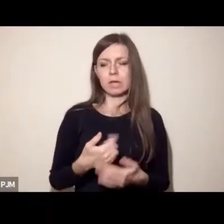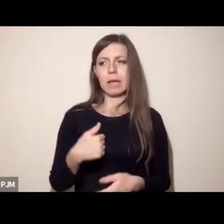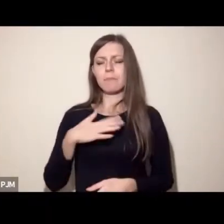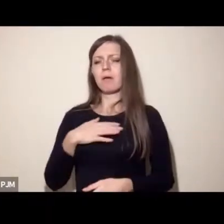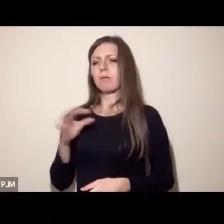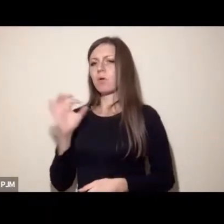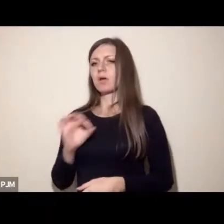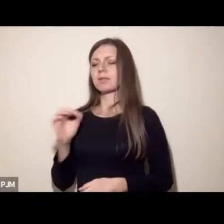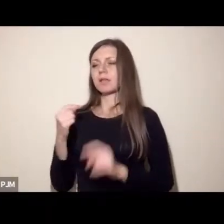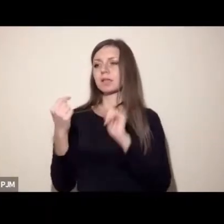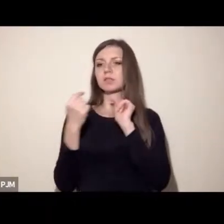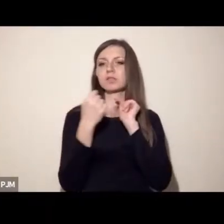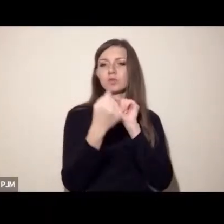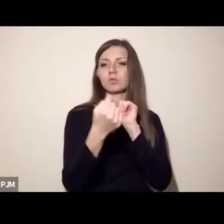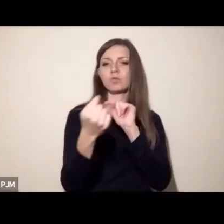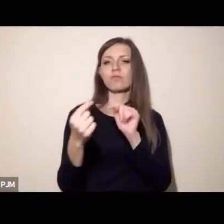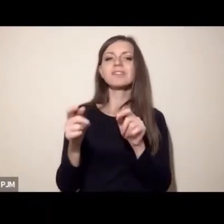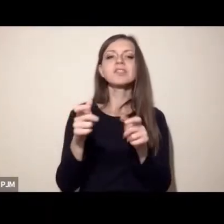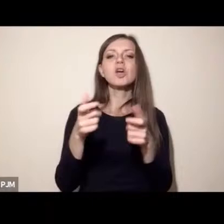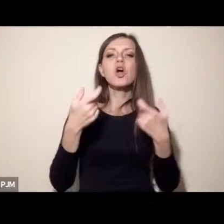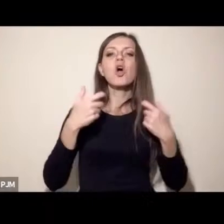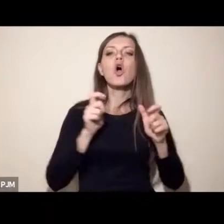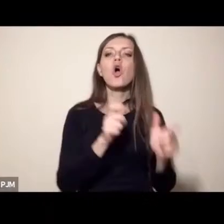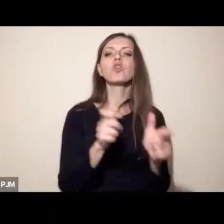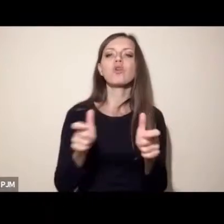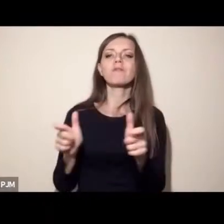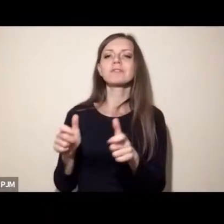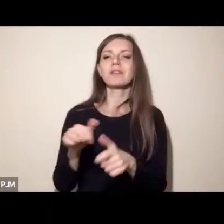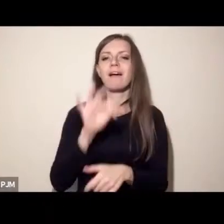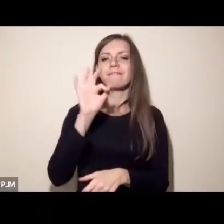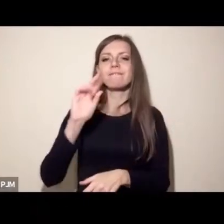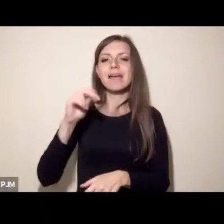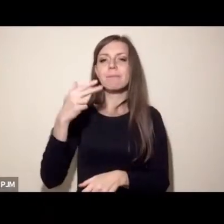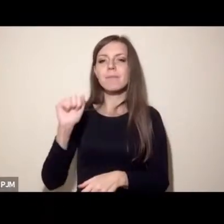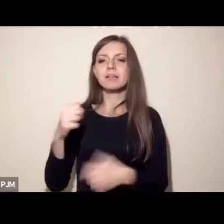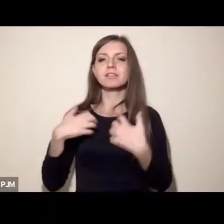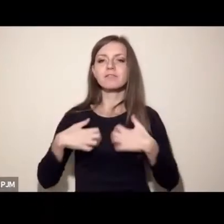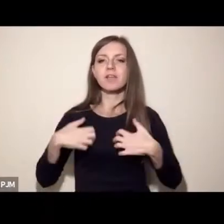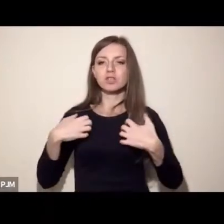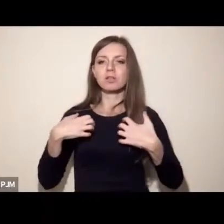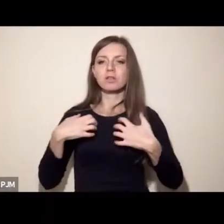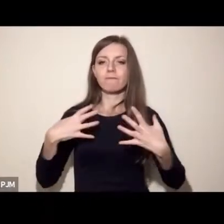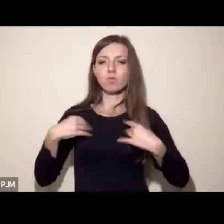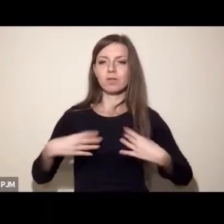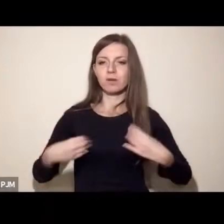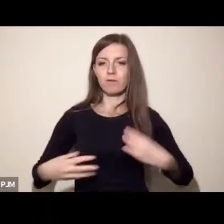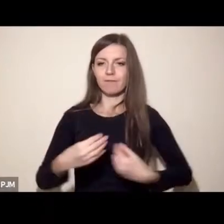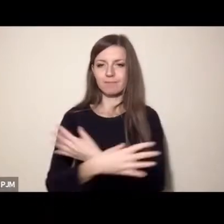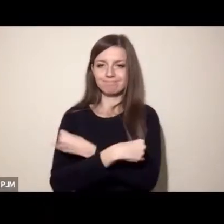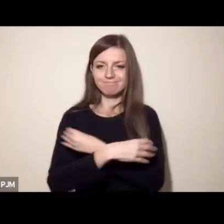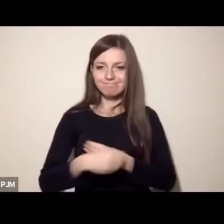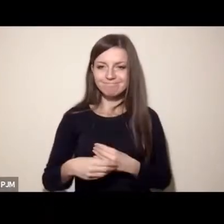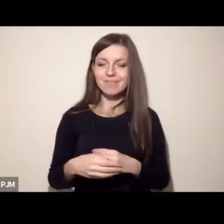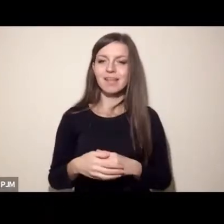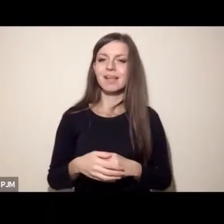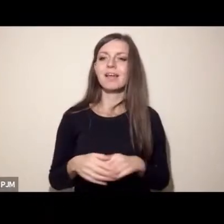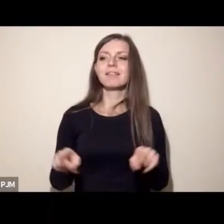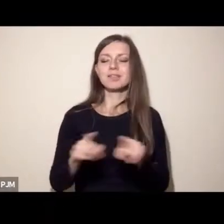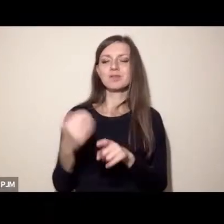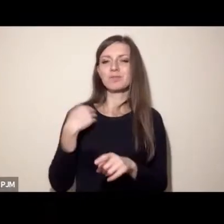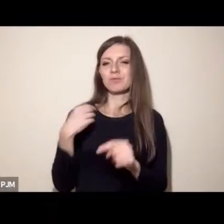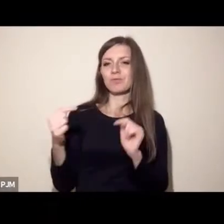dyskutować z hodowcami ferm zwierząt futerkowych kilka lat temu i tam też była taka